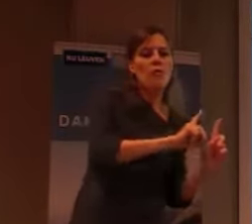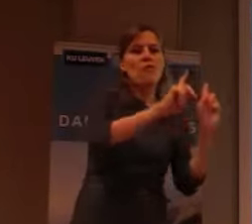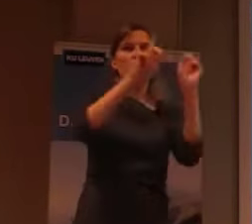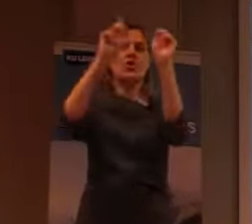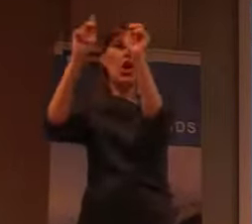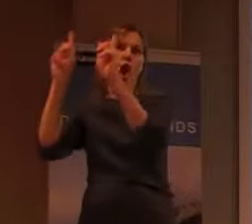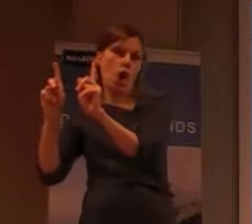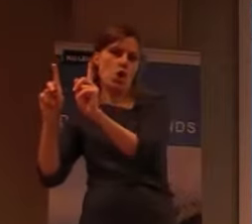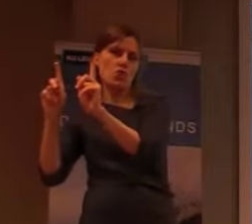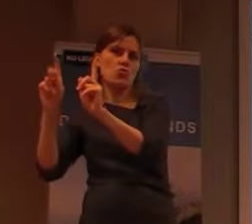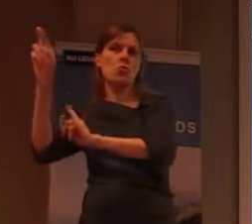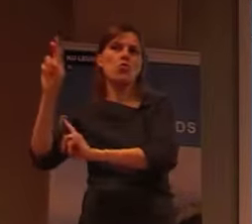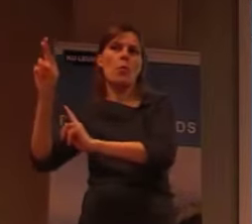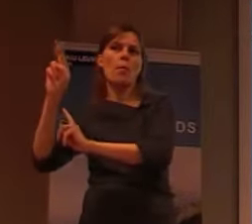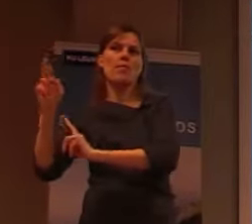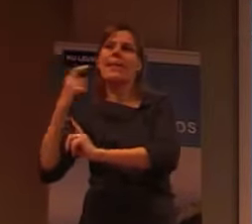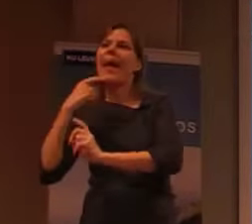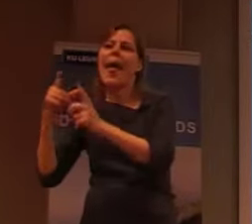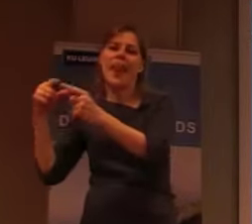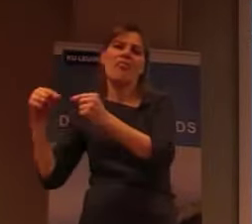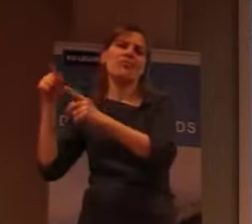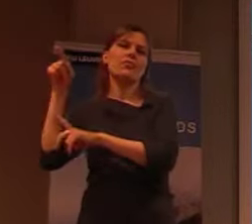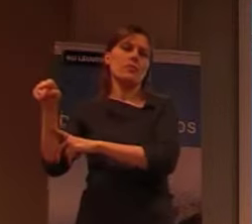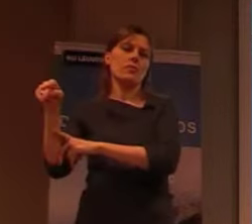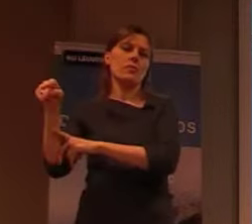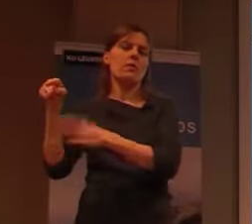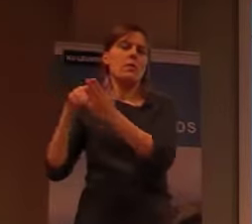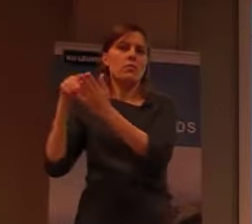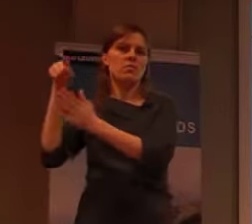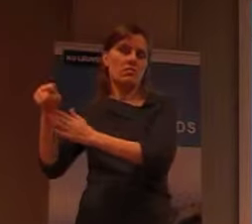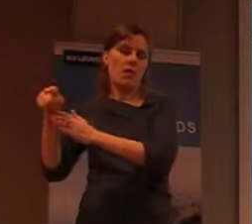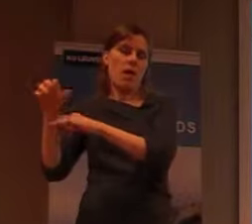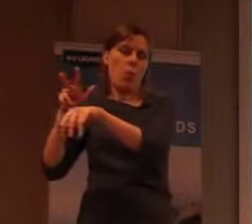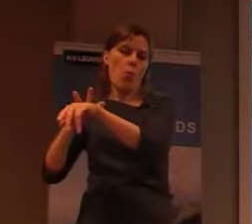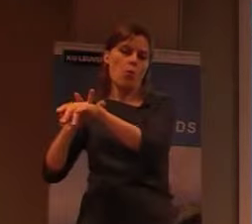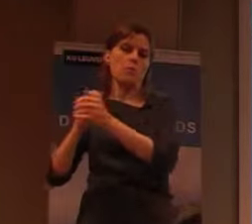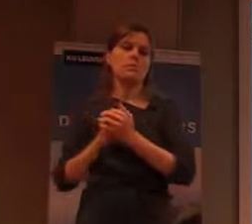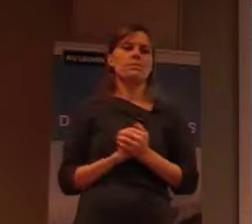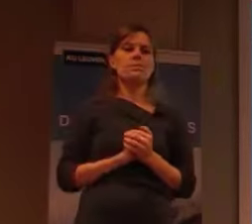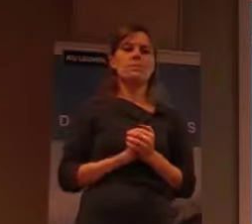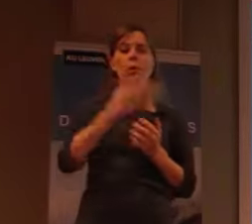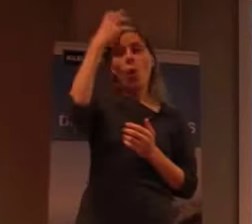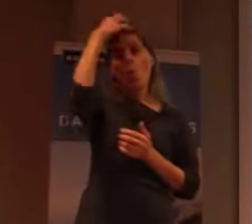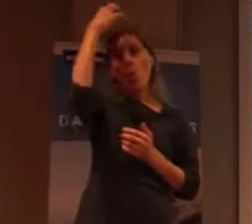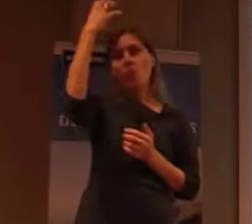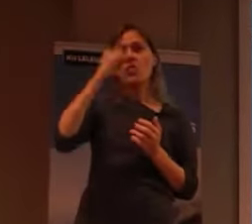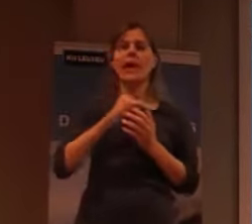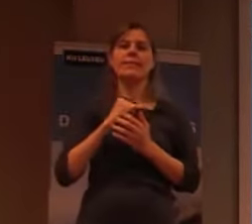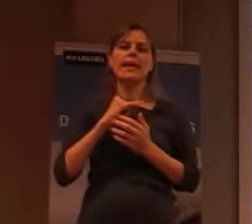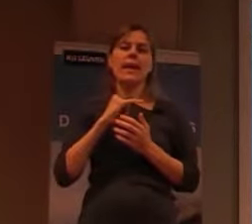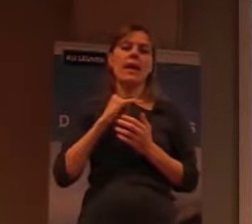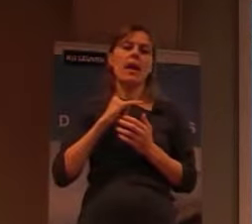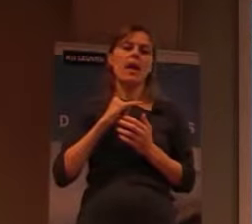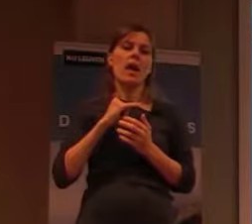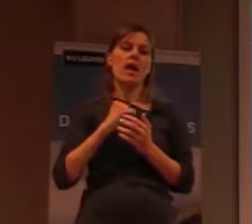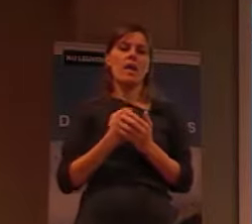werden eigenlijk verplaatst om op dat eiland te gaan. Want de overheid is dan beginnen met eigenlijk een hele grote